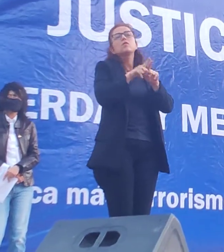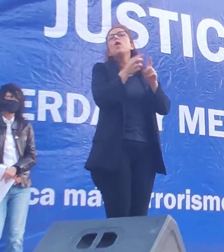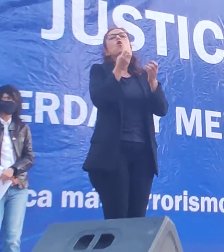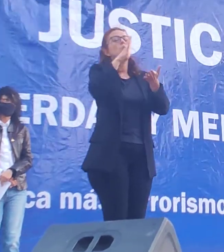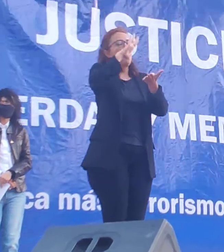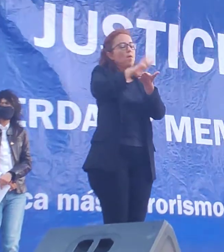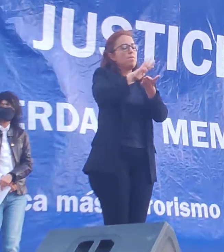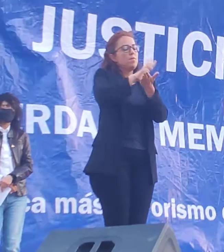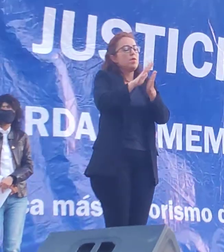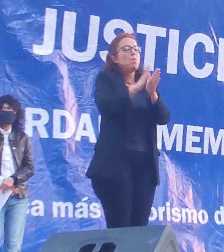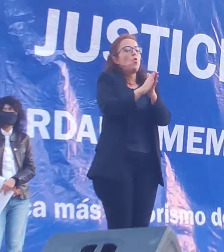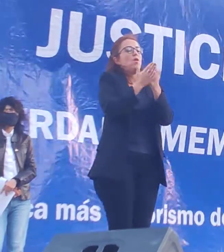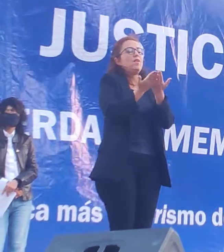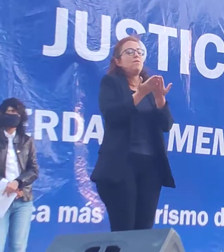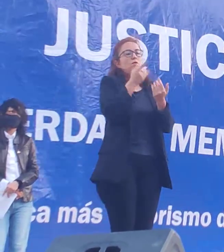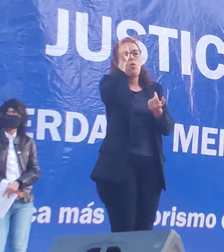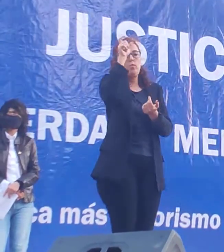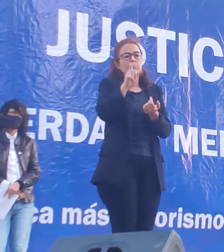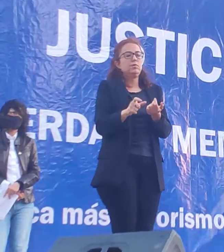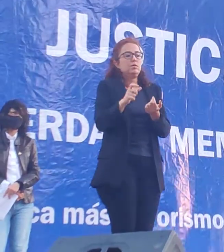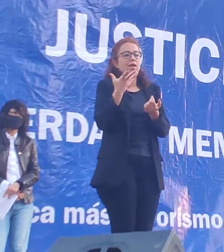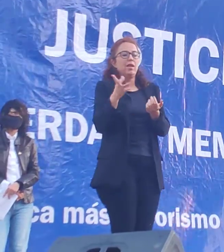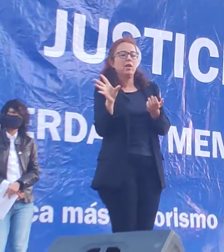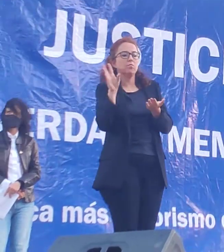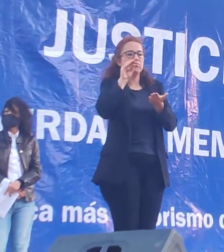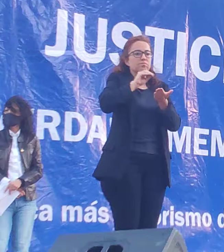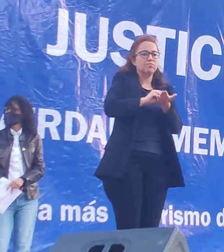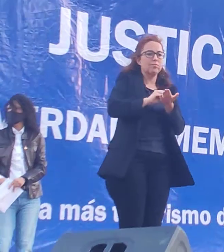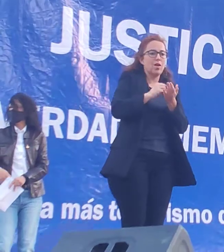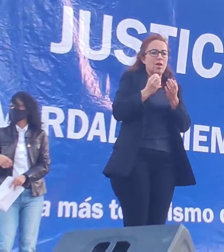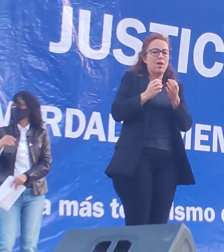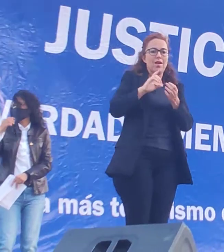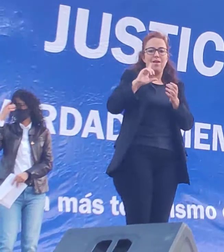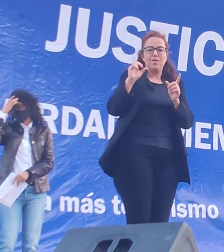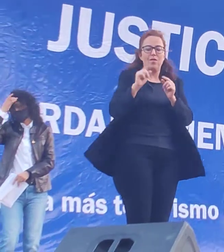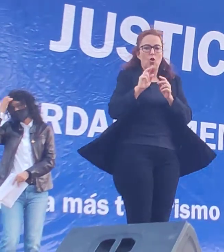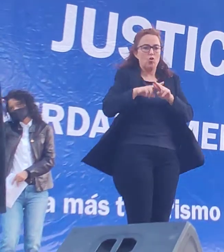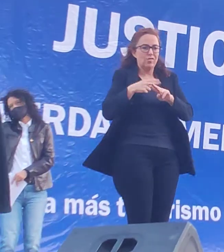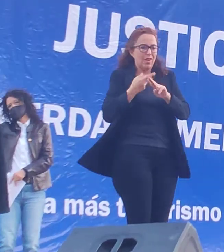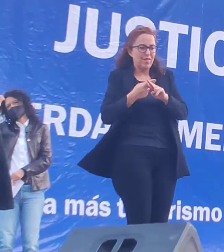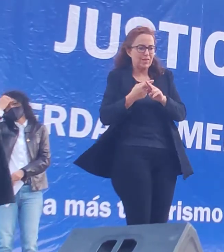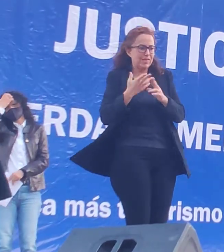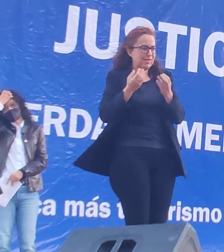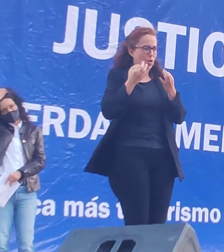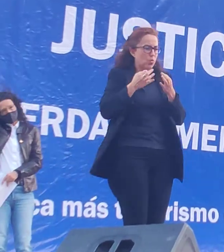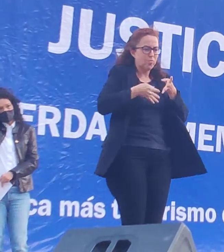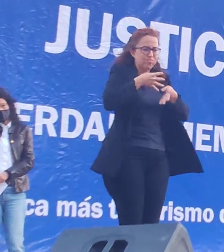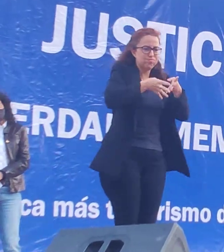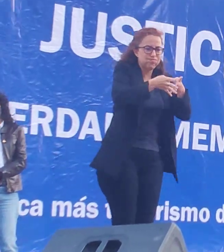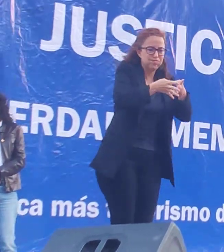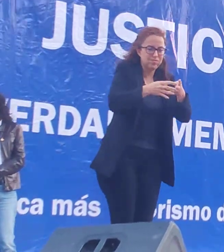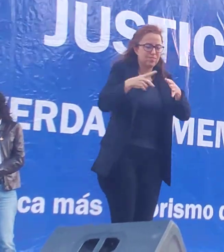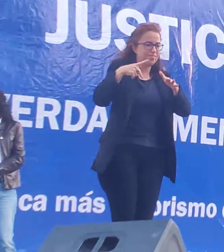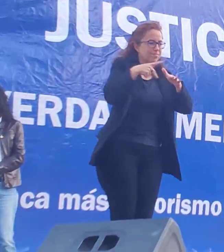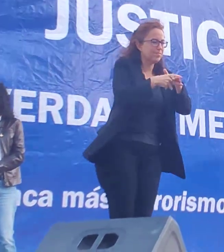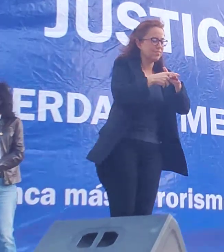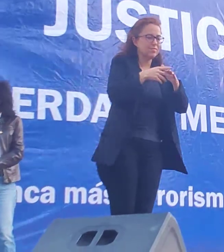libro, ¿no? Que un autor quiere incorporar o el final o el inicio de un libro en medio del proceso de impresión.